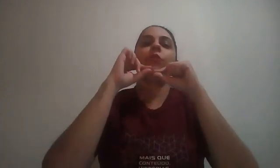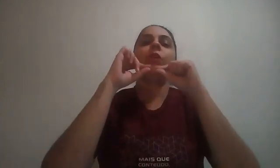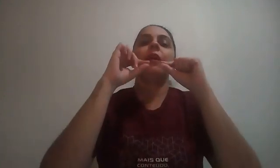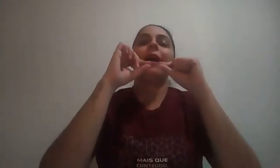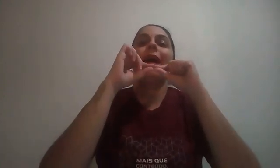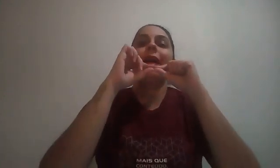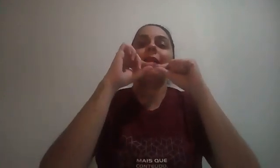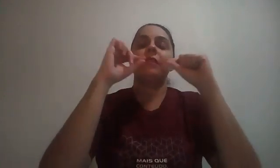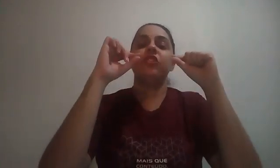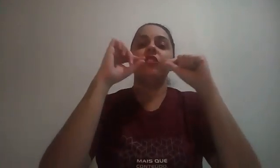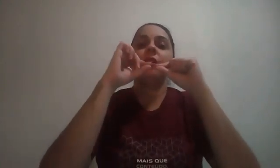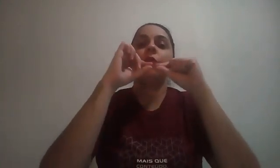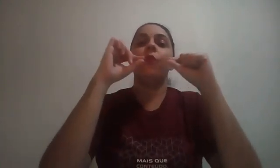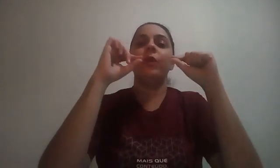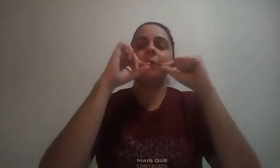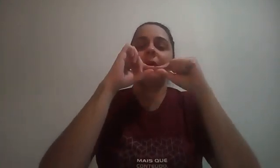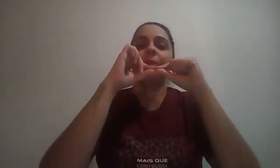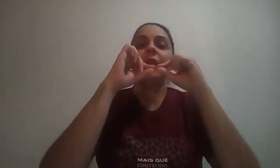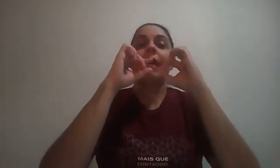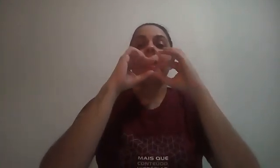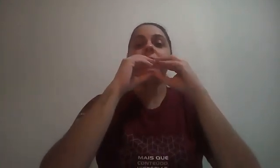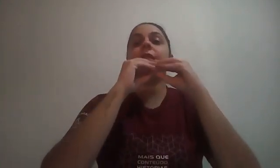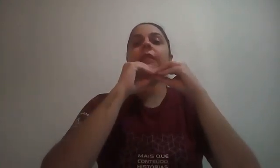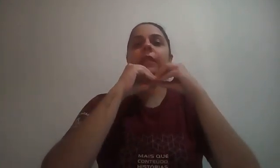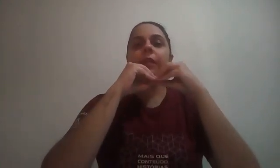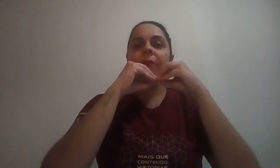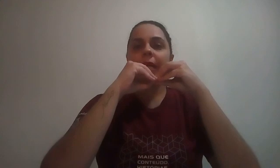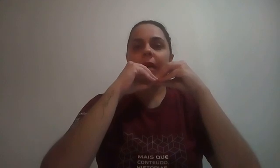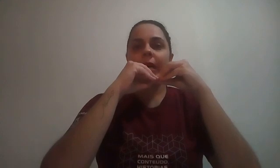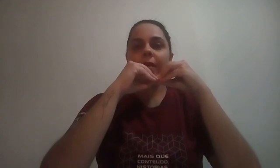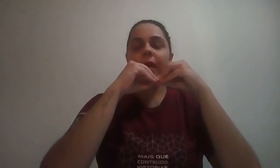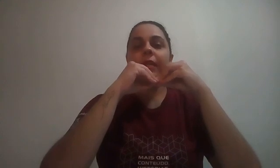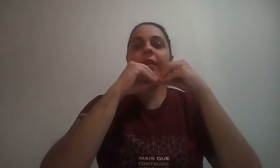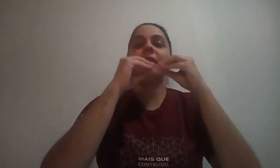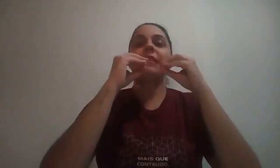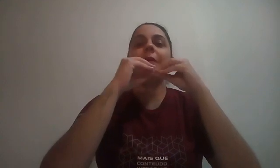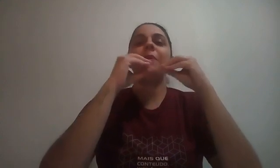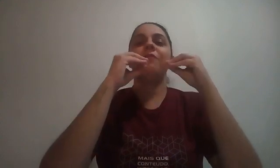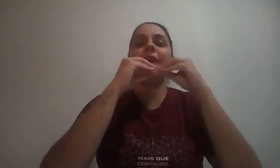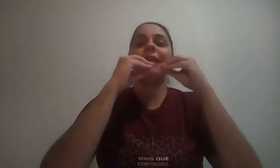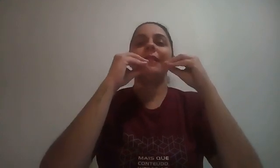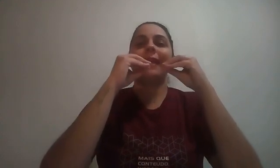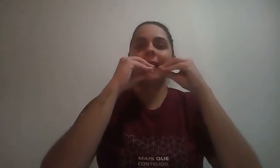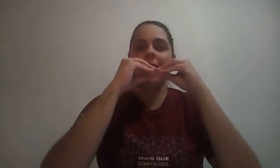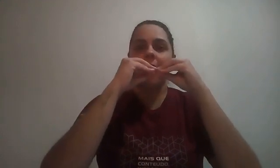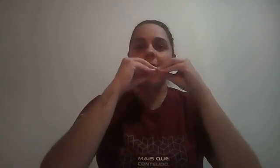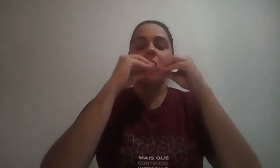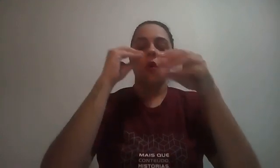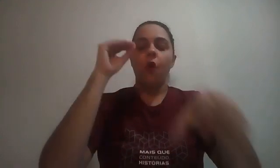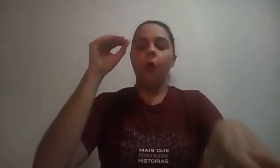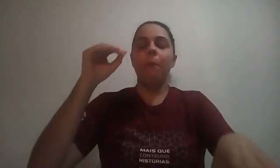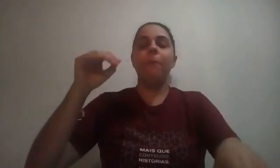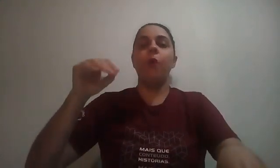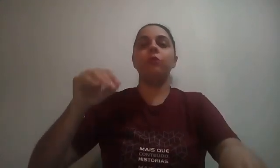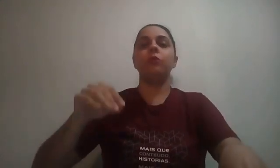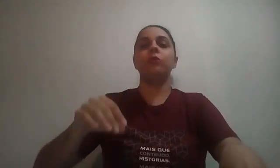agulha, existe um imã. Esse imã, na realidade, ele sempre vai indicar o ponto